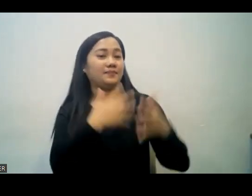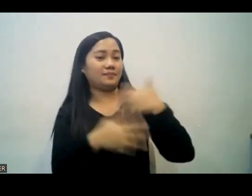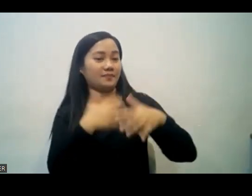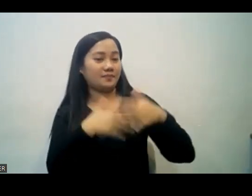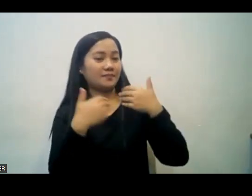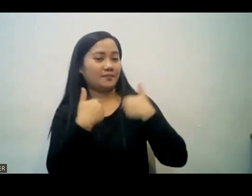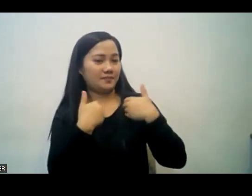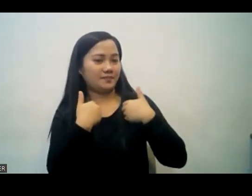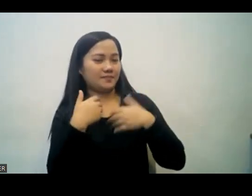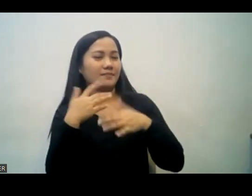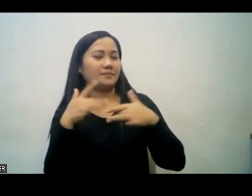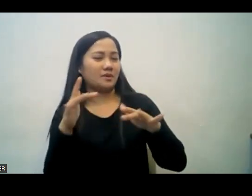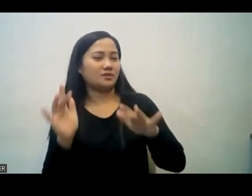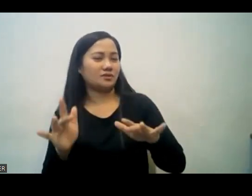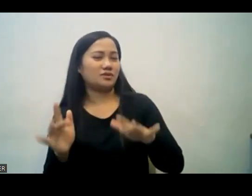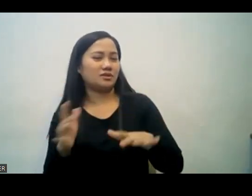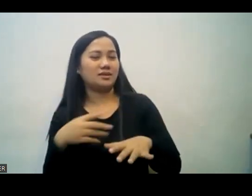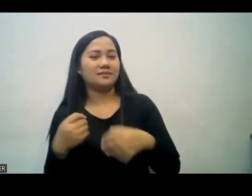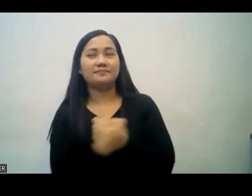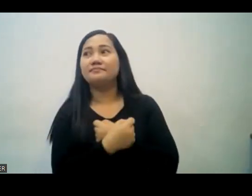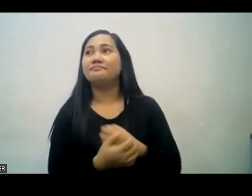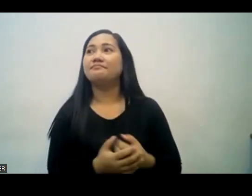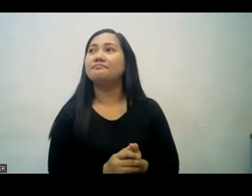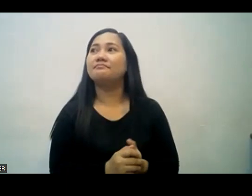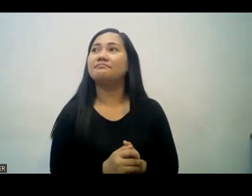habag, sa loob ng fellowship ay meron pong habag.